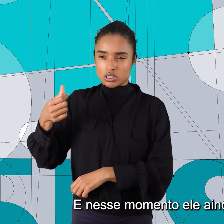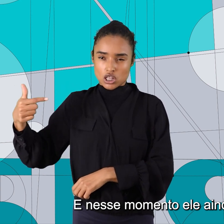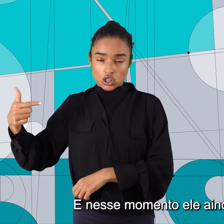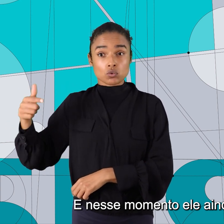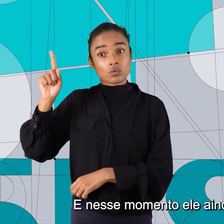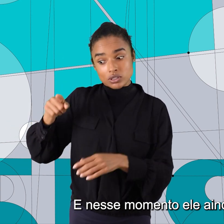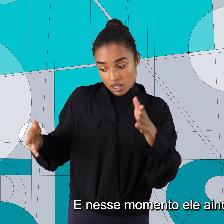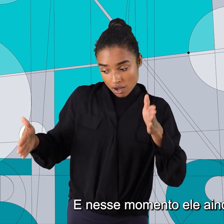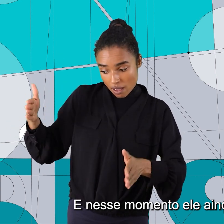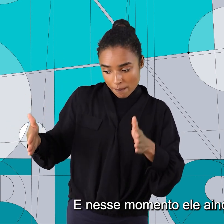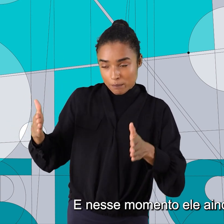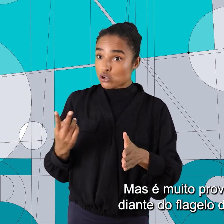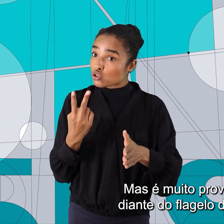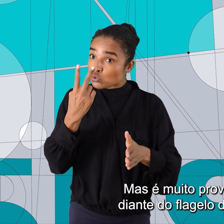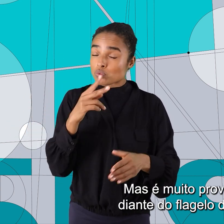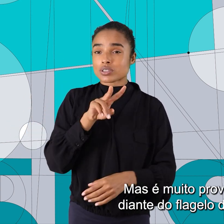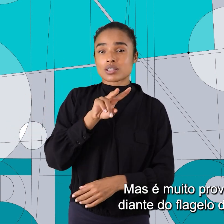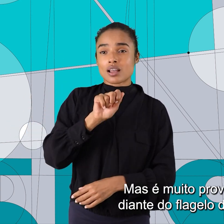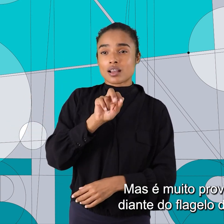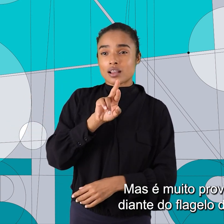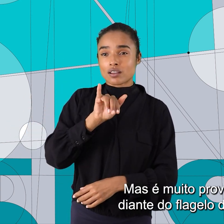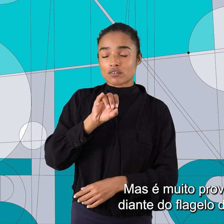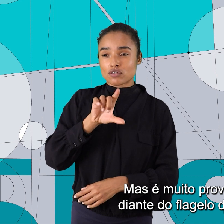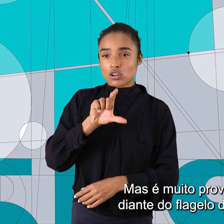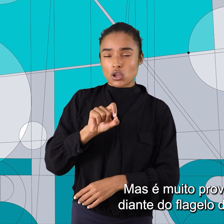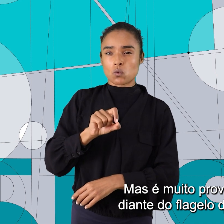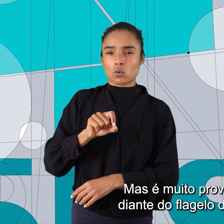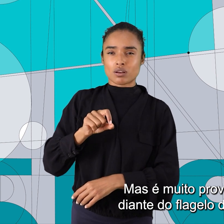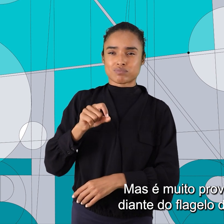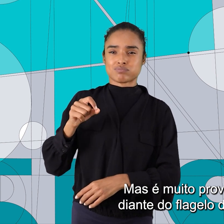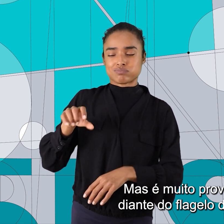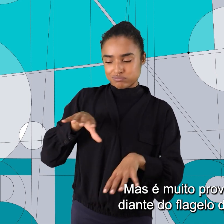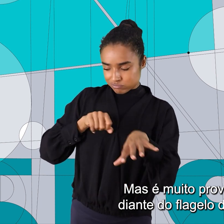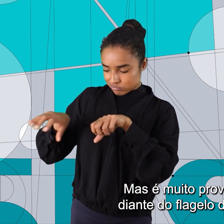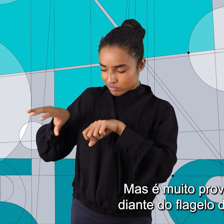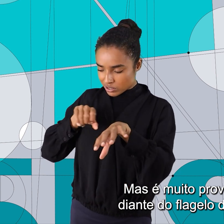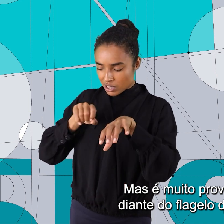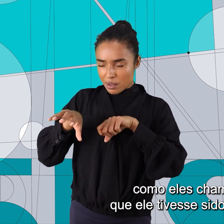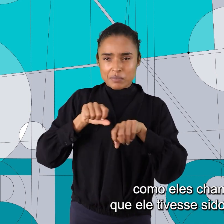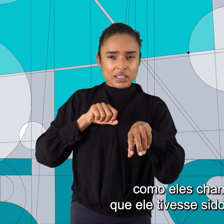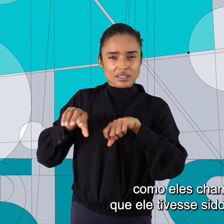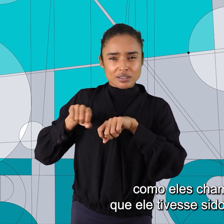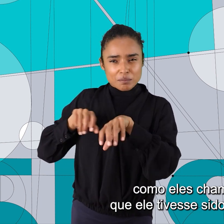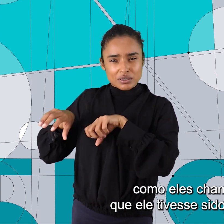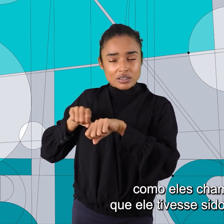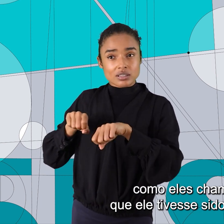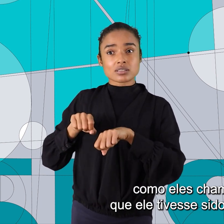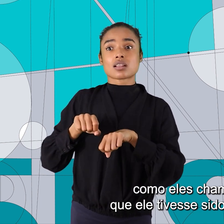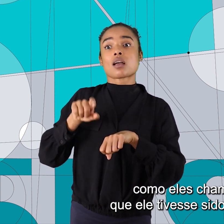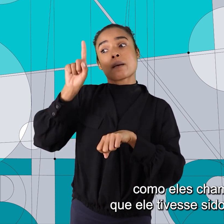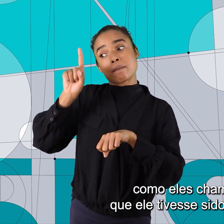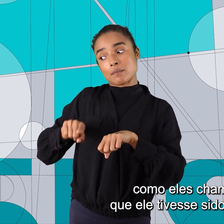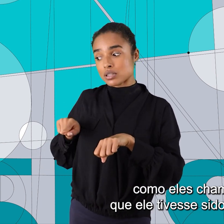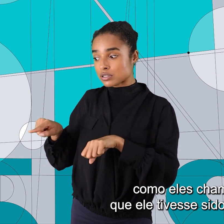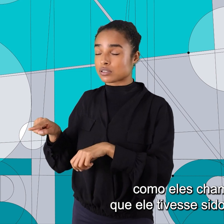ele ainda é escravizado, mas é muito provável que, diante do flagelo da varíola, como eles chamavam, que ele